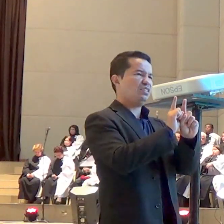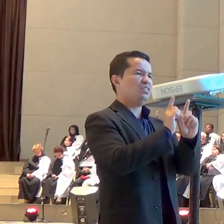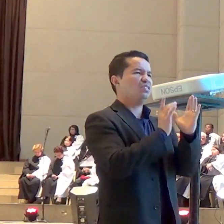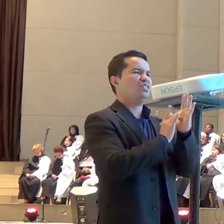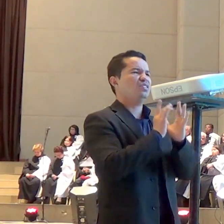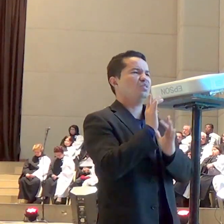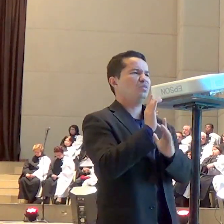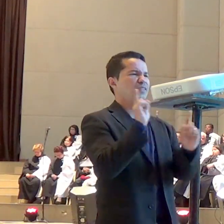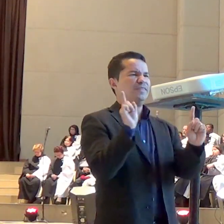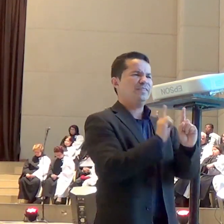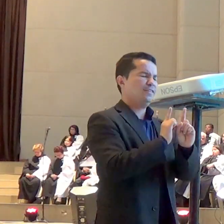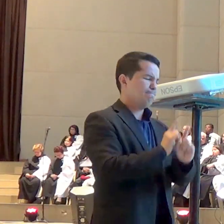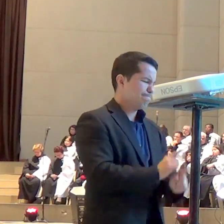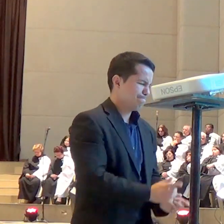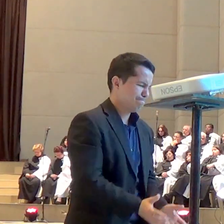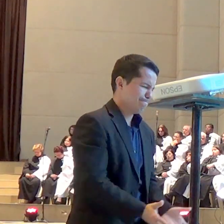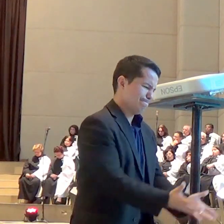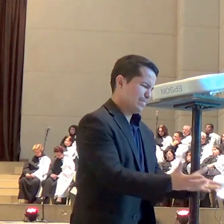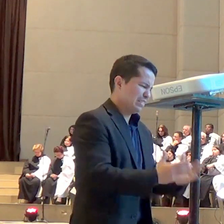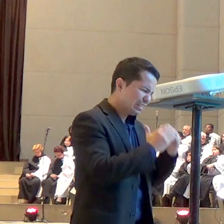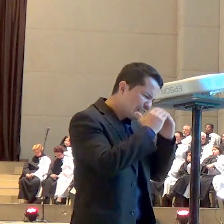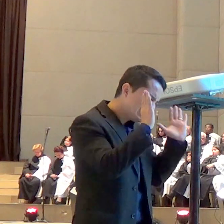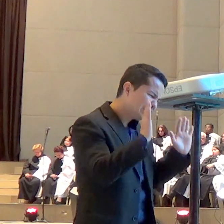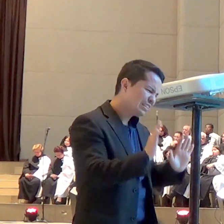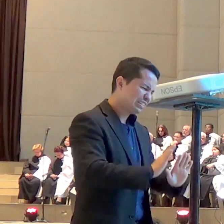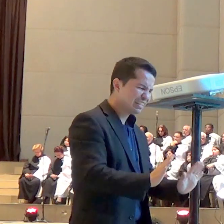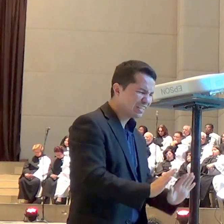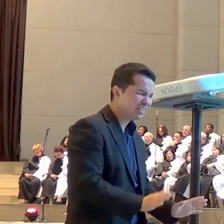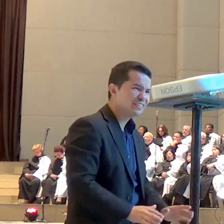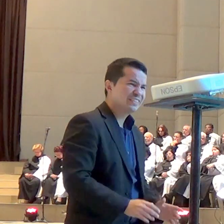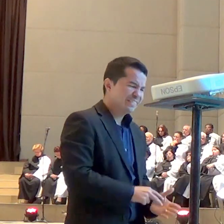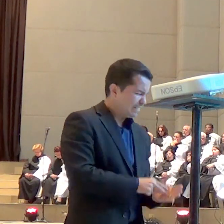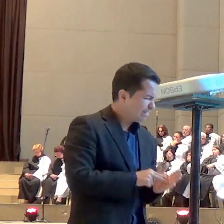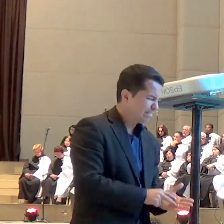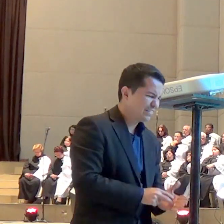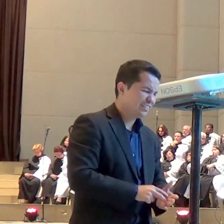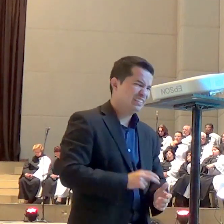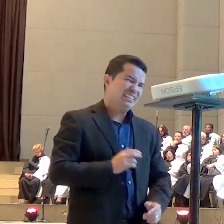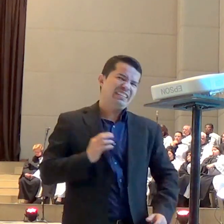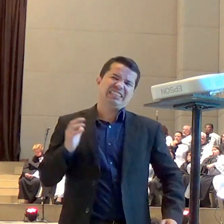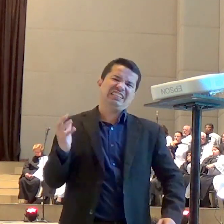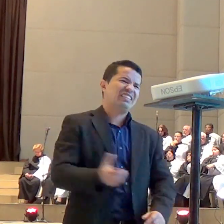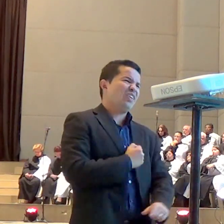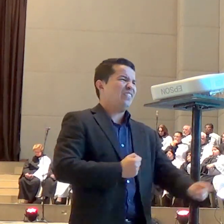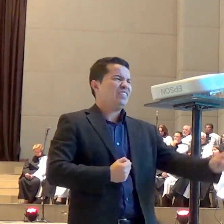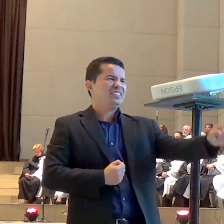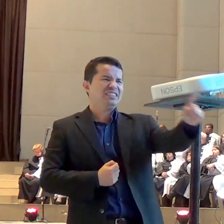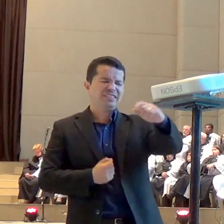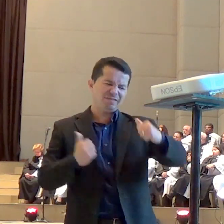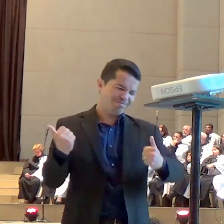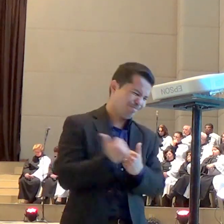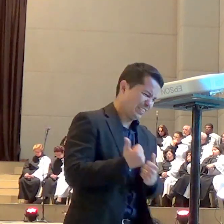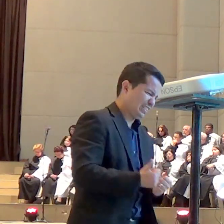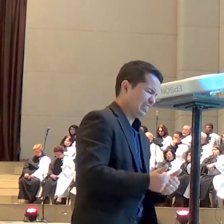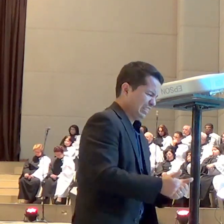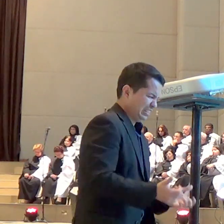e fortalecê-lo porque ele sabia que ele tinha uma missão tomar o meu lugar e o seu lugar na cruz do calvário